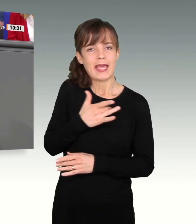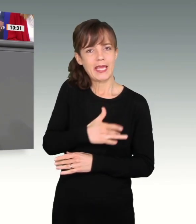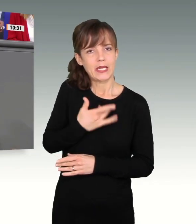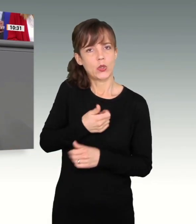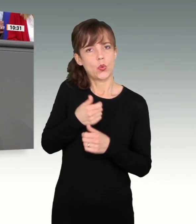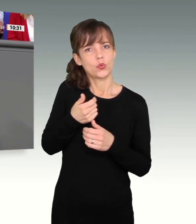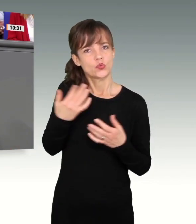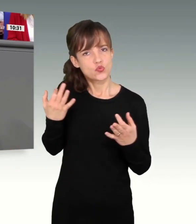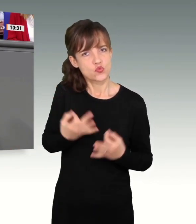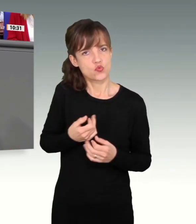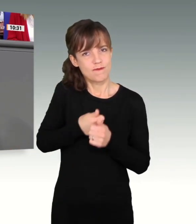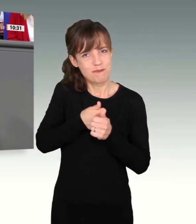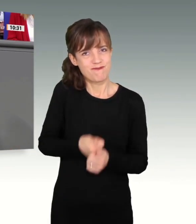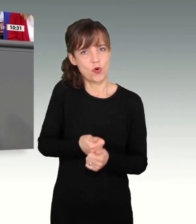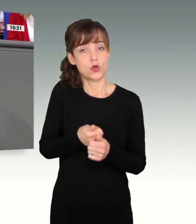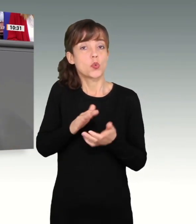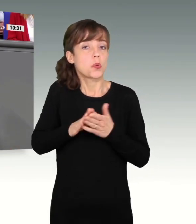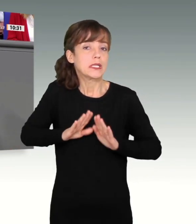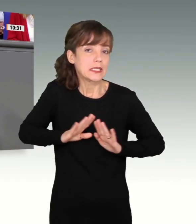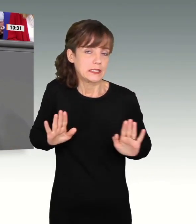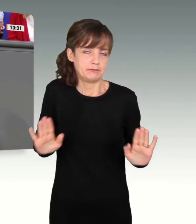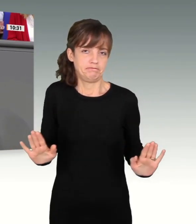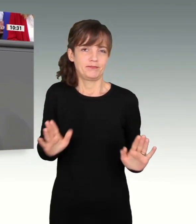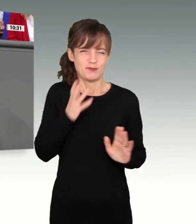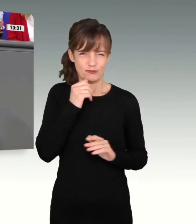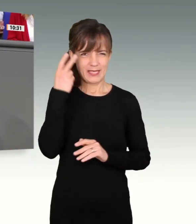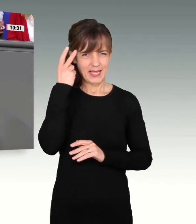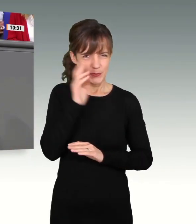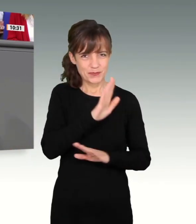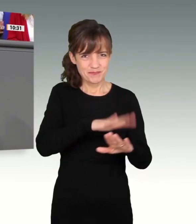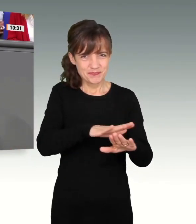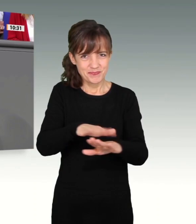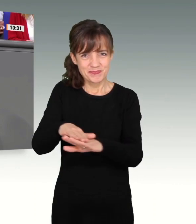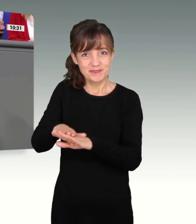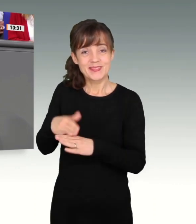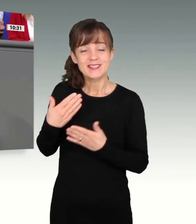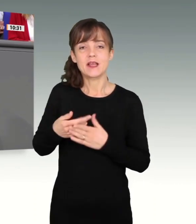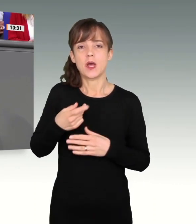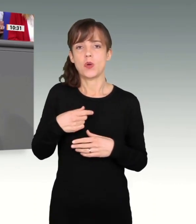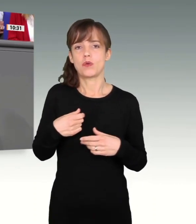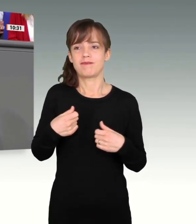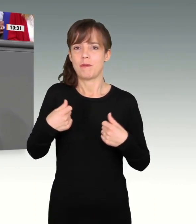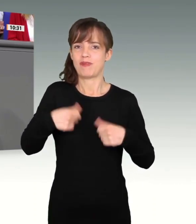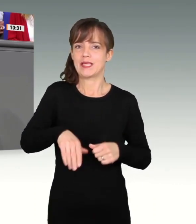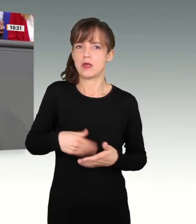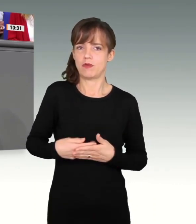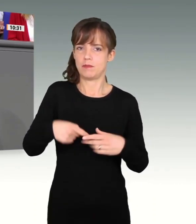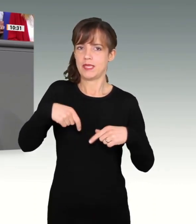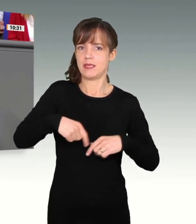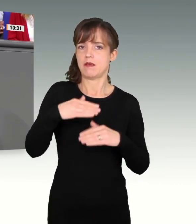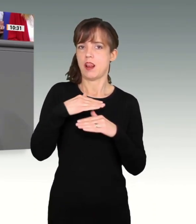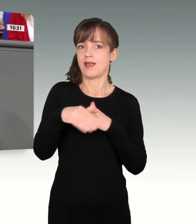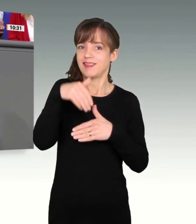nachzugehen oder eben auch nicht. Ich will daran erinnern, dass das natürlich auch eine Verpflichtung im Inland ist, wenn wir das im Ausland